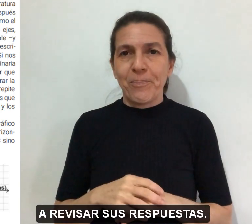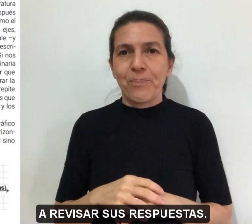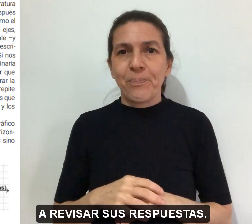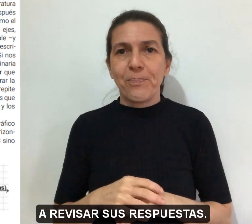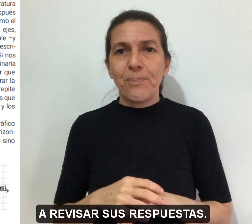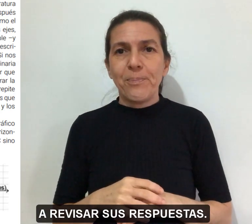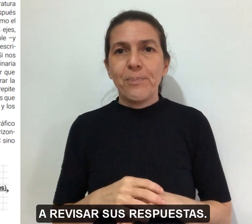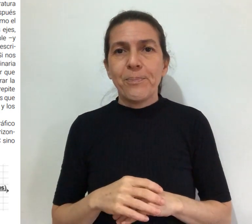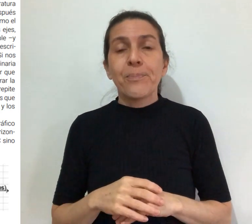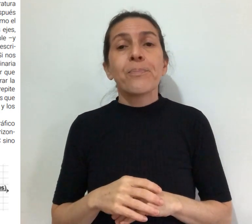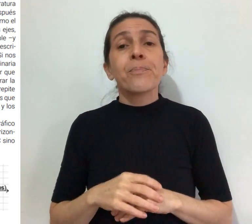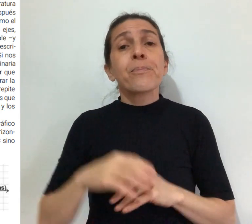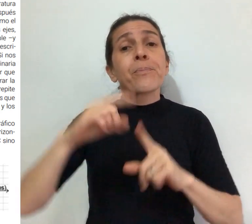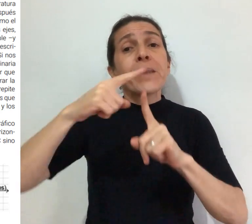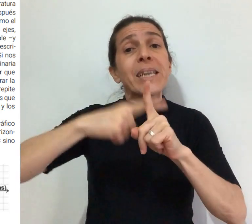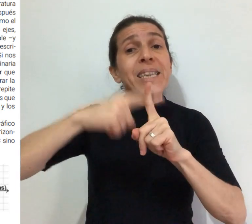sus respuestas.